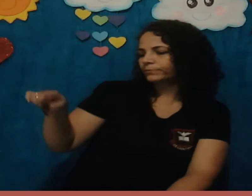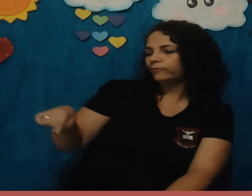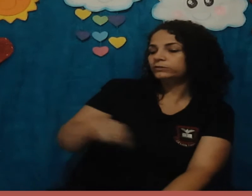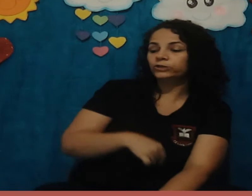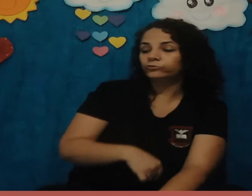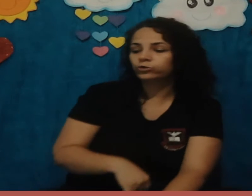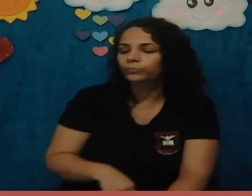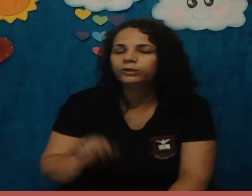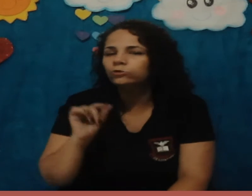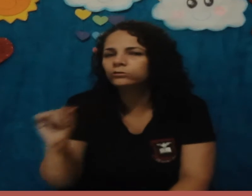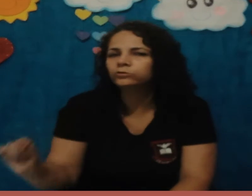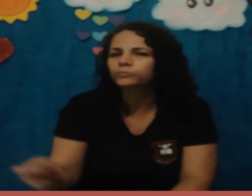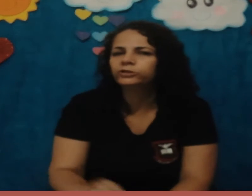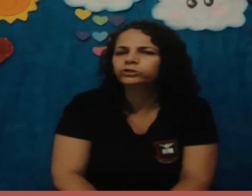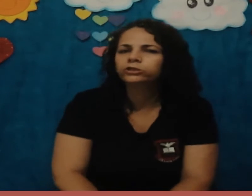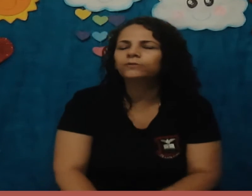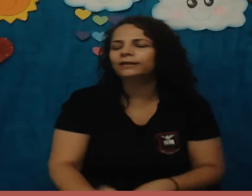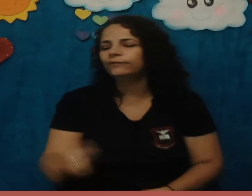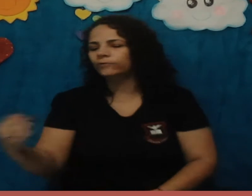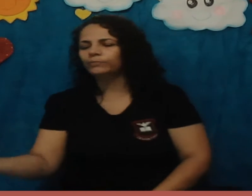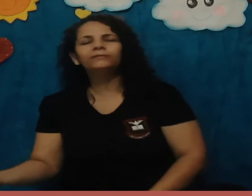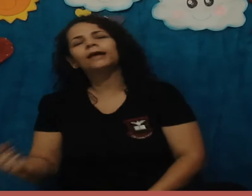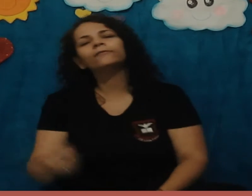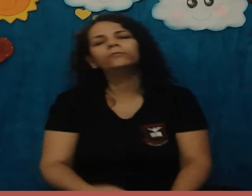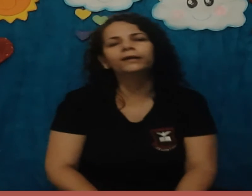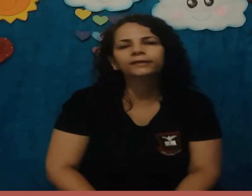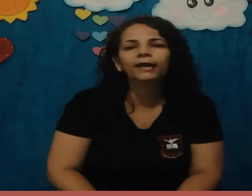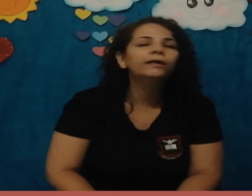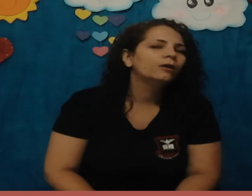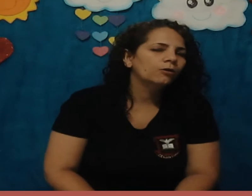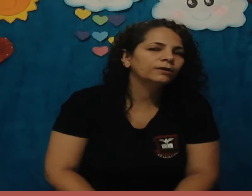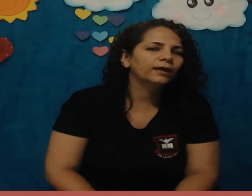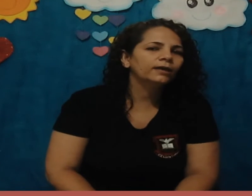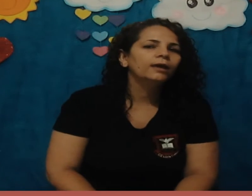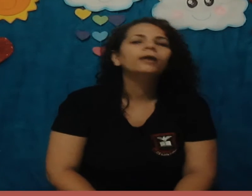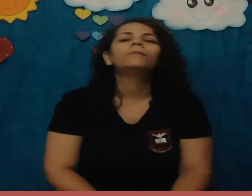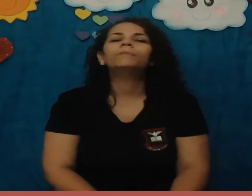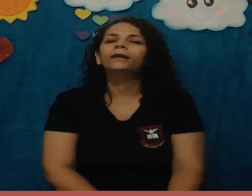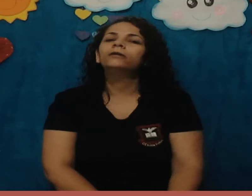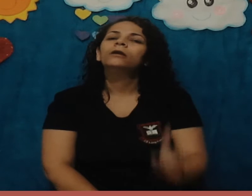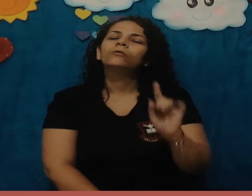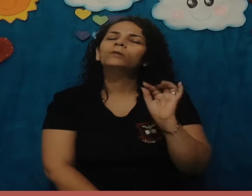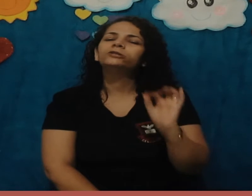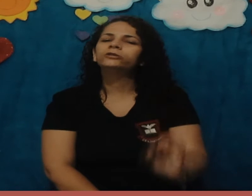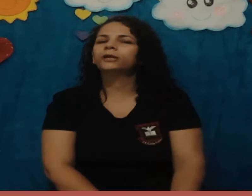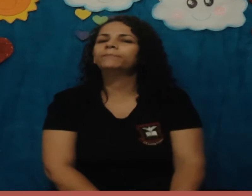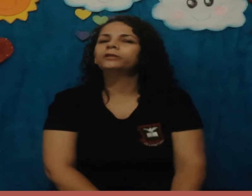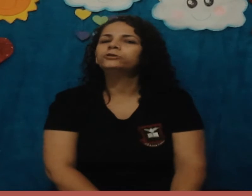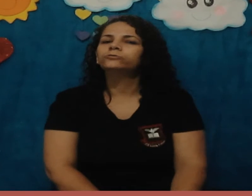Vocês vão descobrir todos os bichinhos que estão ali, vão pintar, vão marcar, ok? Bem, com bastante capricho.